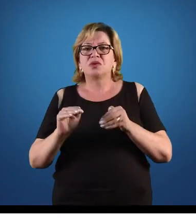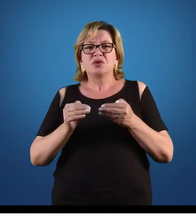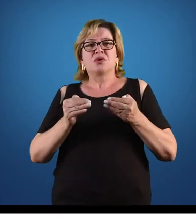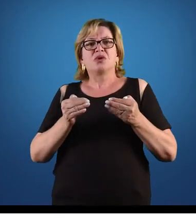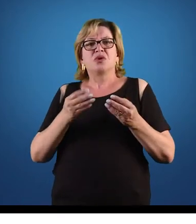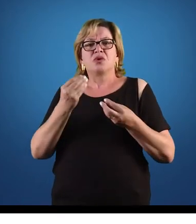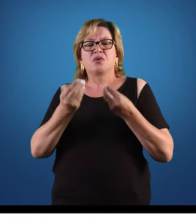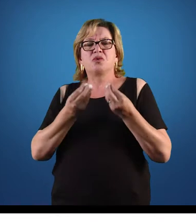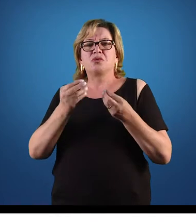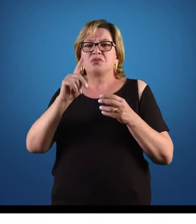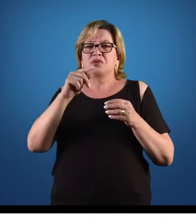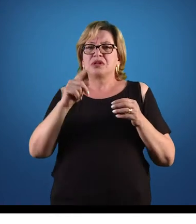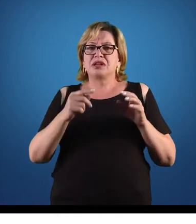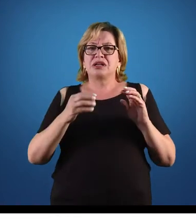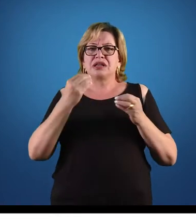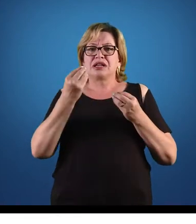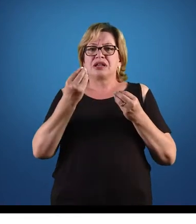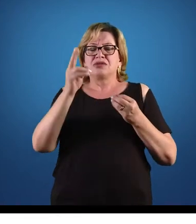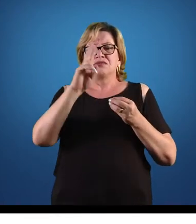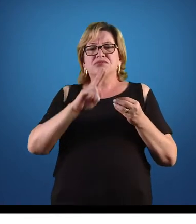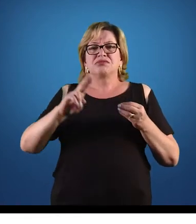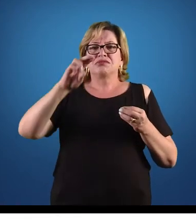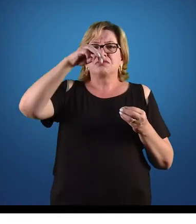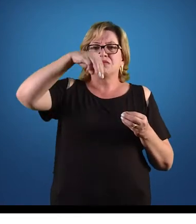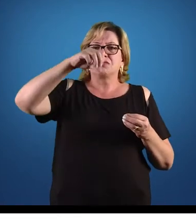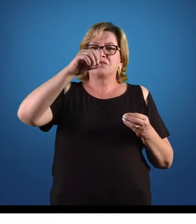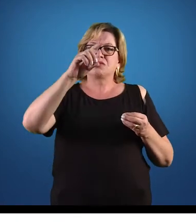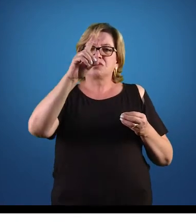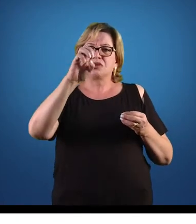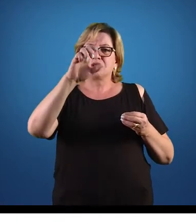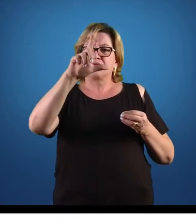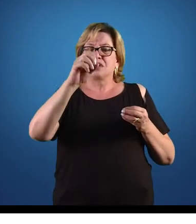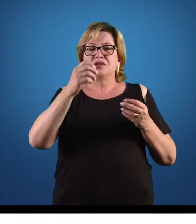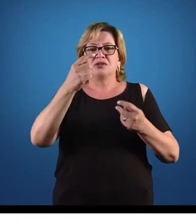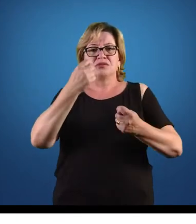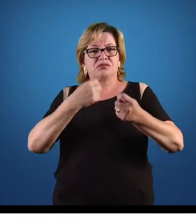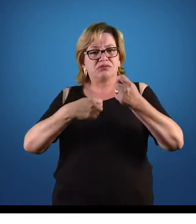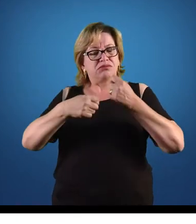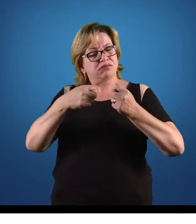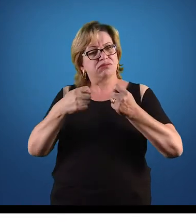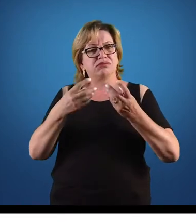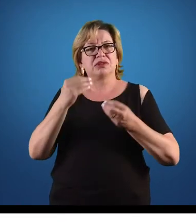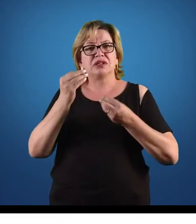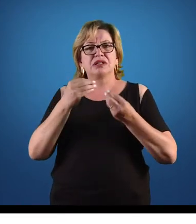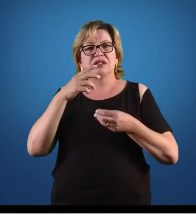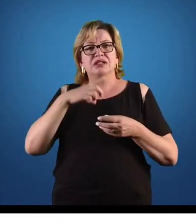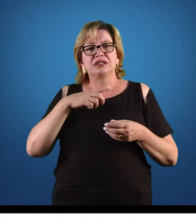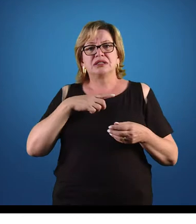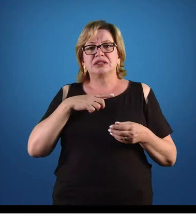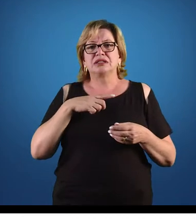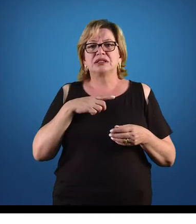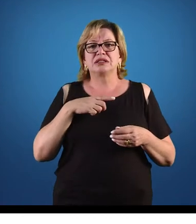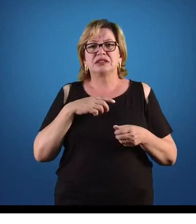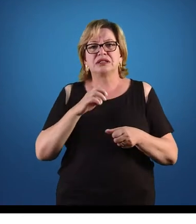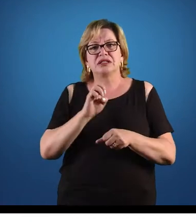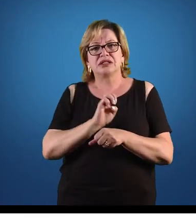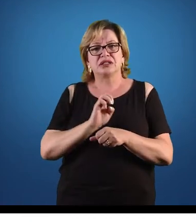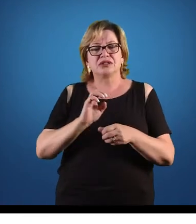o modelo de ordem econômica. Então, temos aí, nos Estados